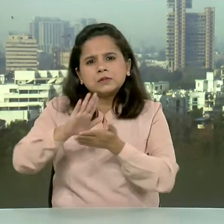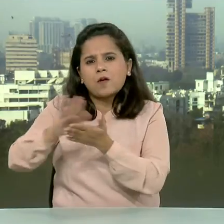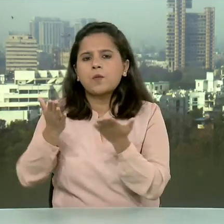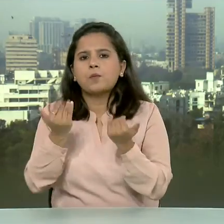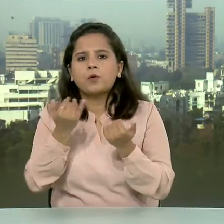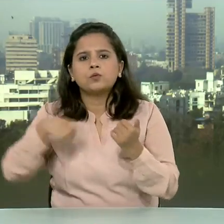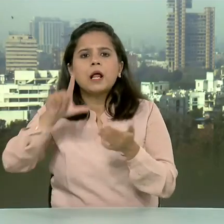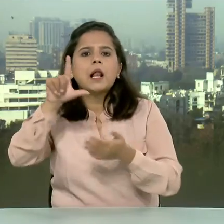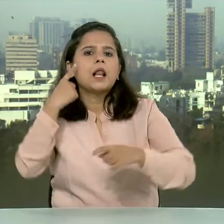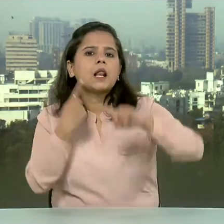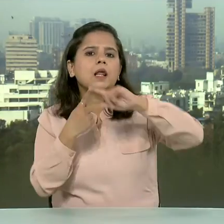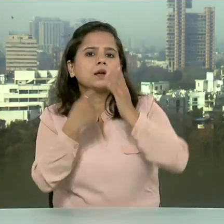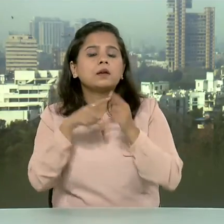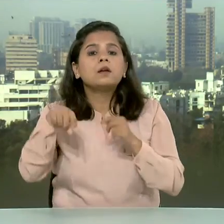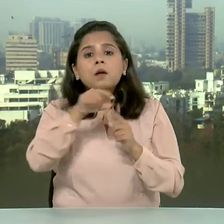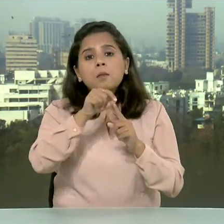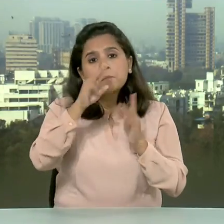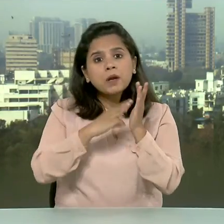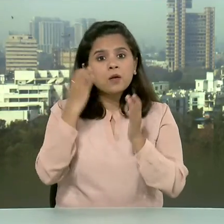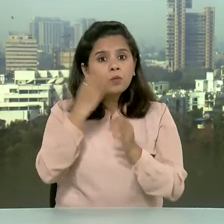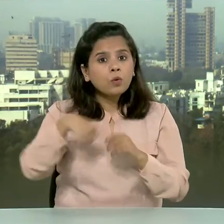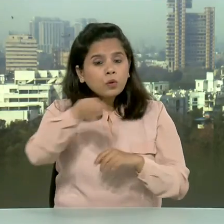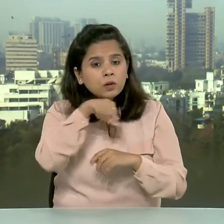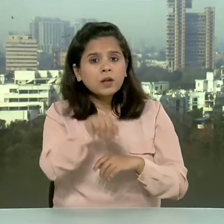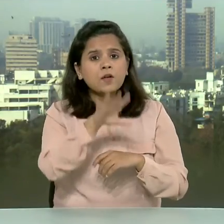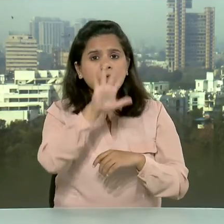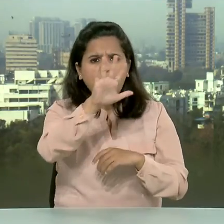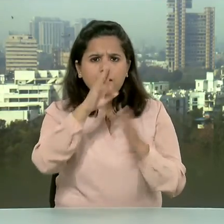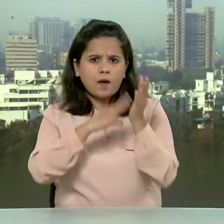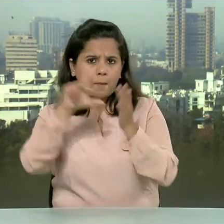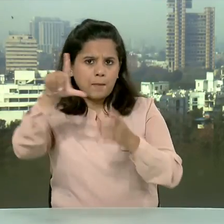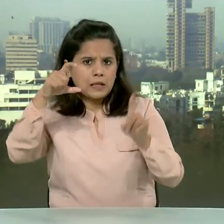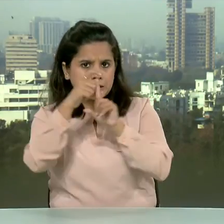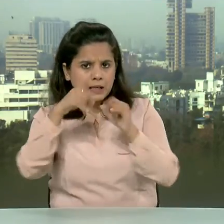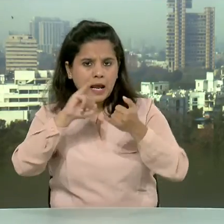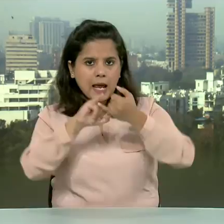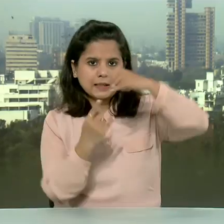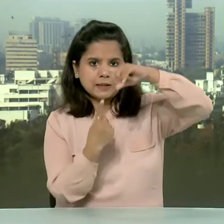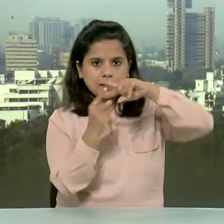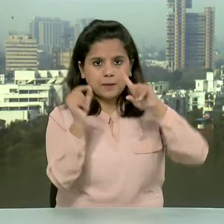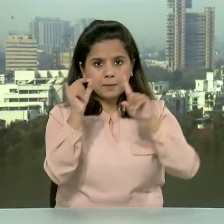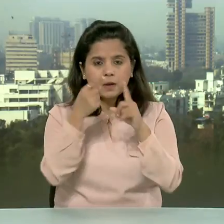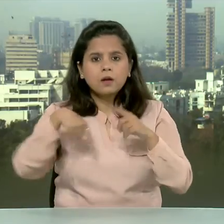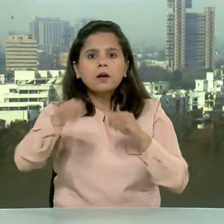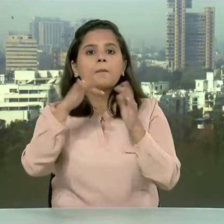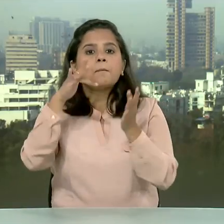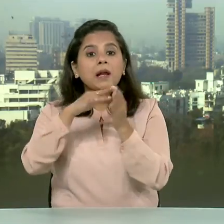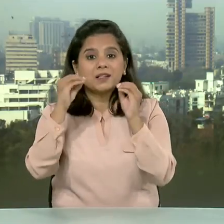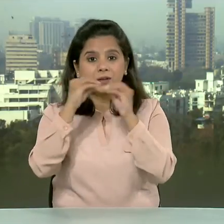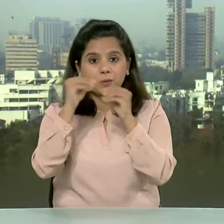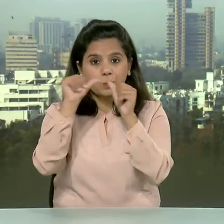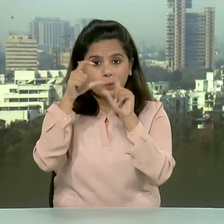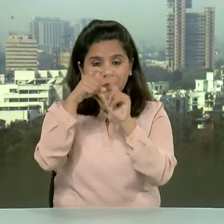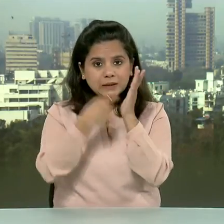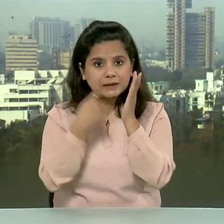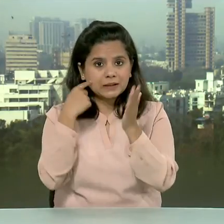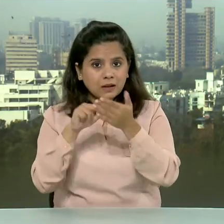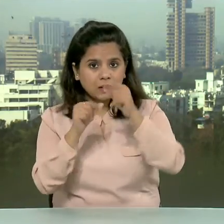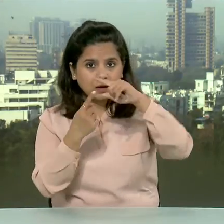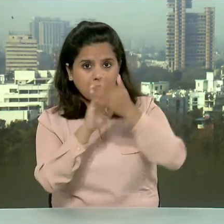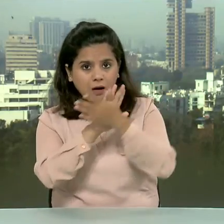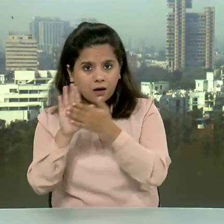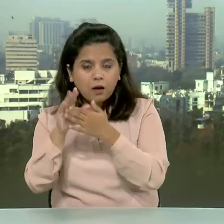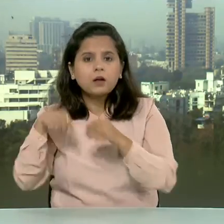चोरपानी में 5 MLD क्षमतावाले एक स्टीपी और बदरीनाथ में 1 MLD थथा 0